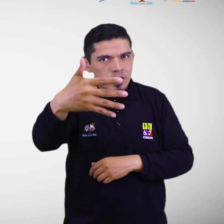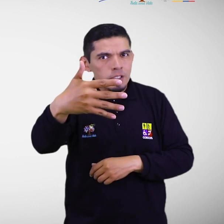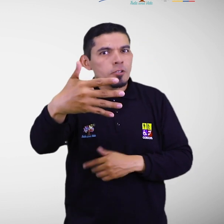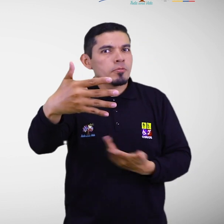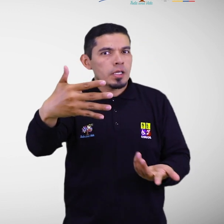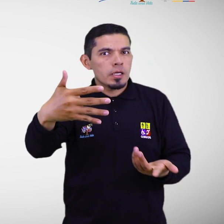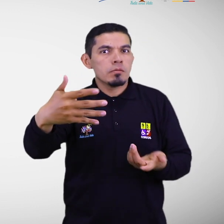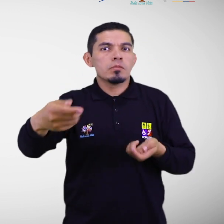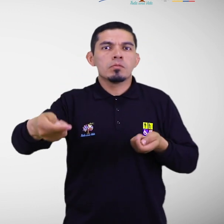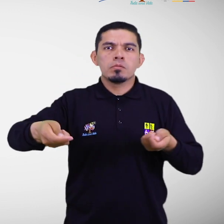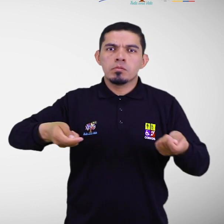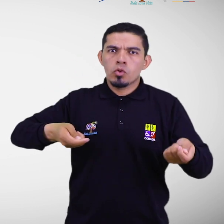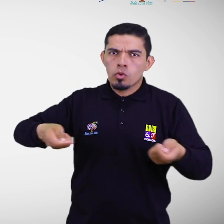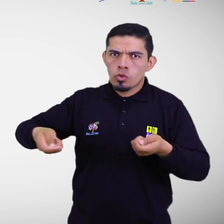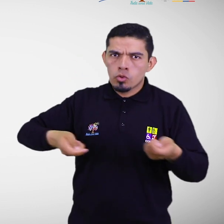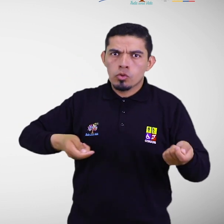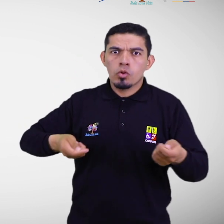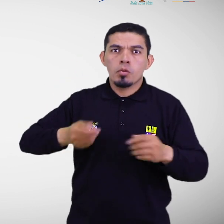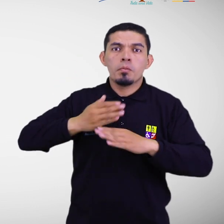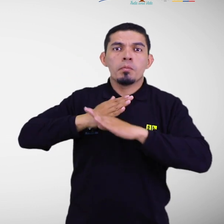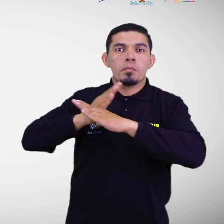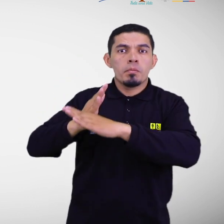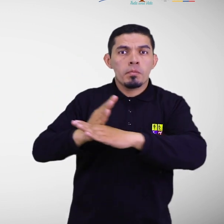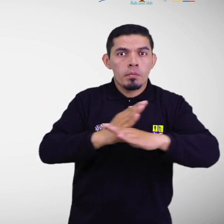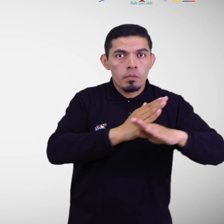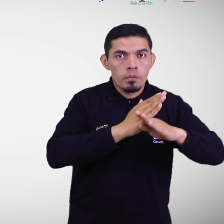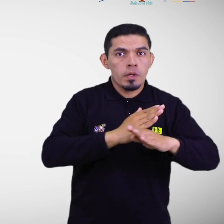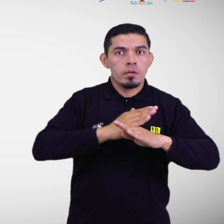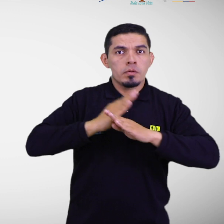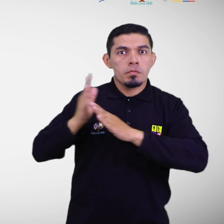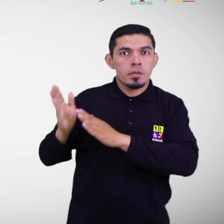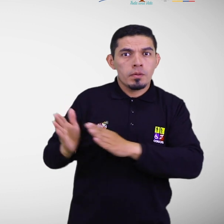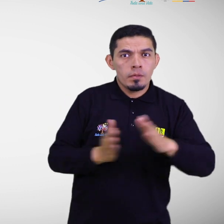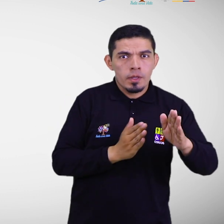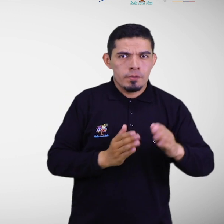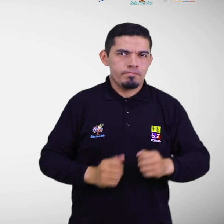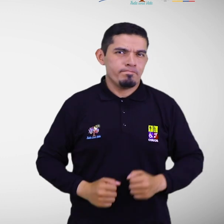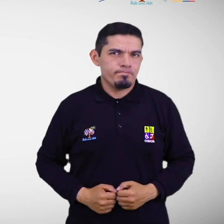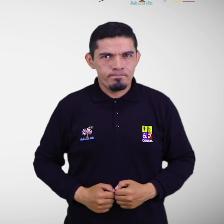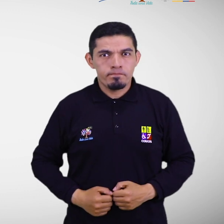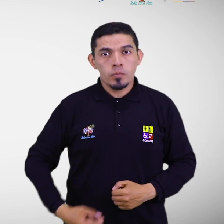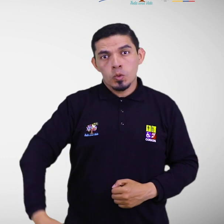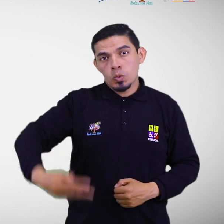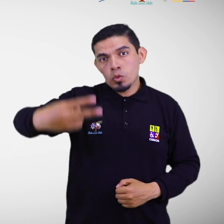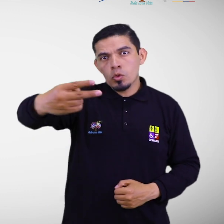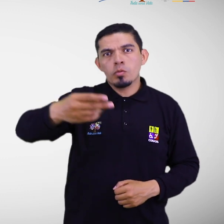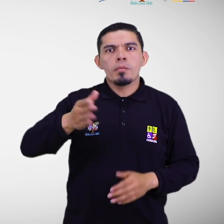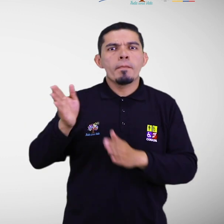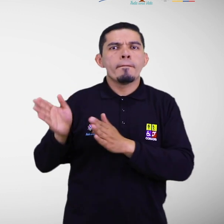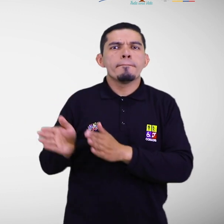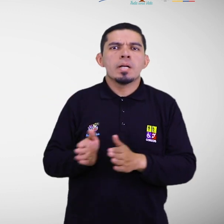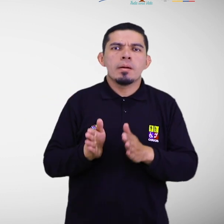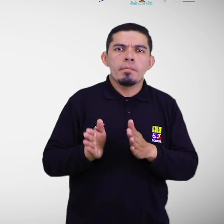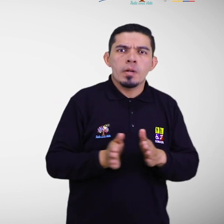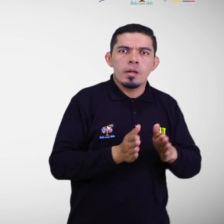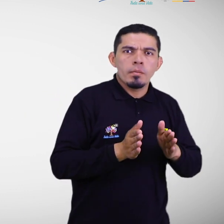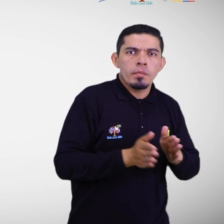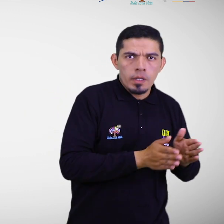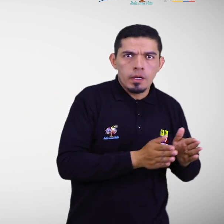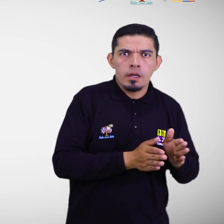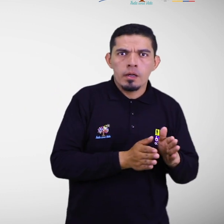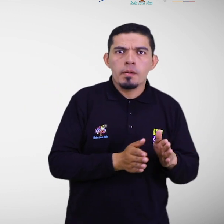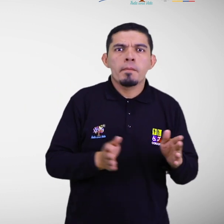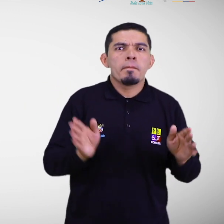reducción de riesgos o preparación ante desastres. Paso 2. Realizar una planificación que permita reducir la